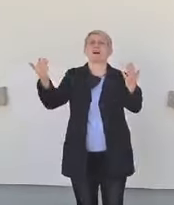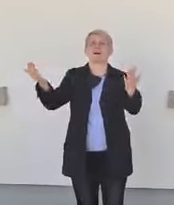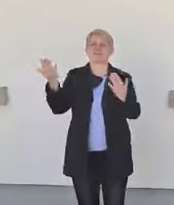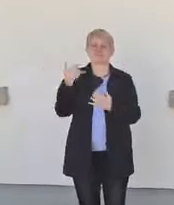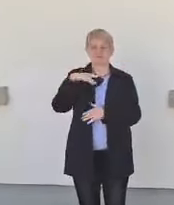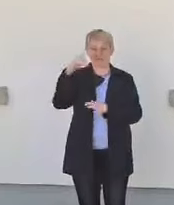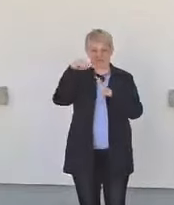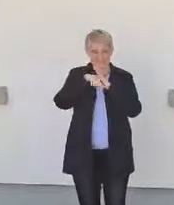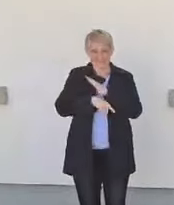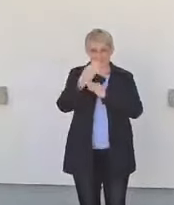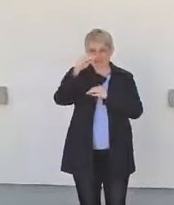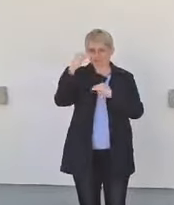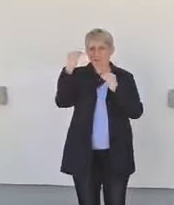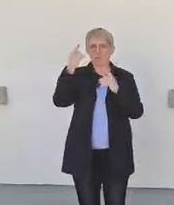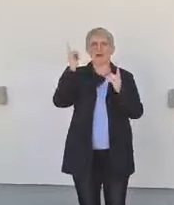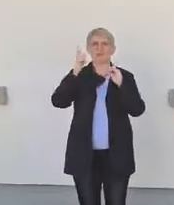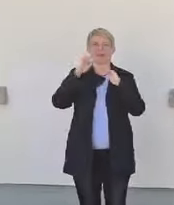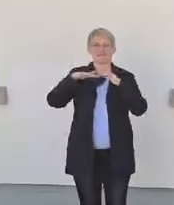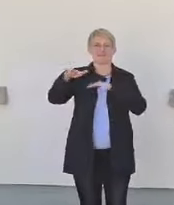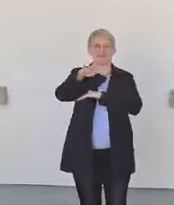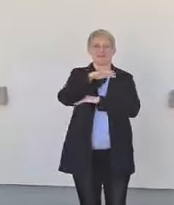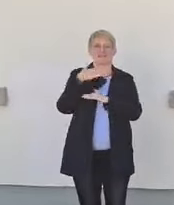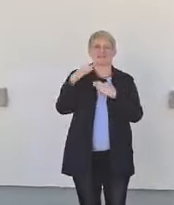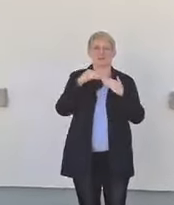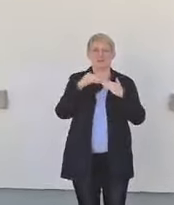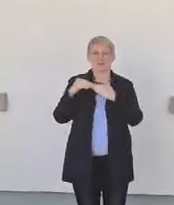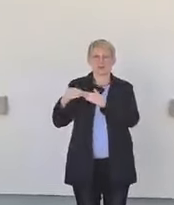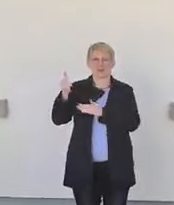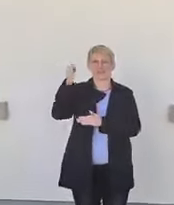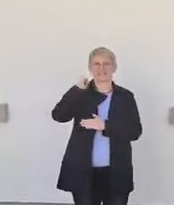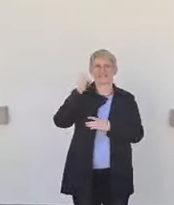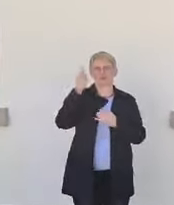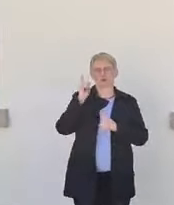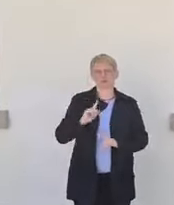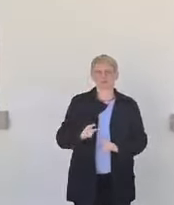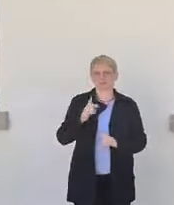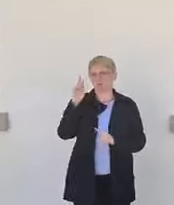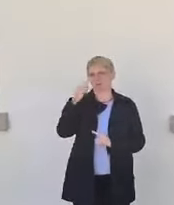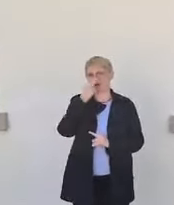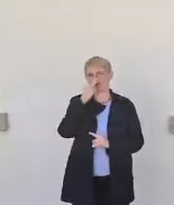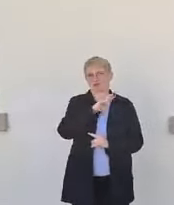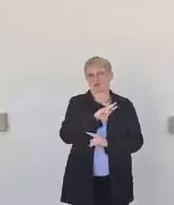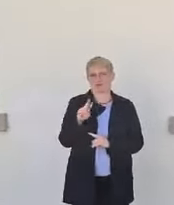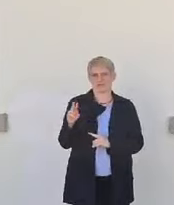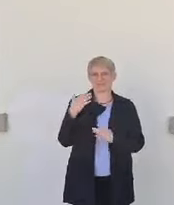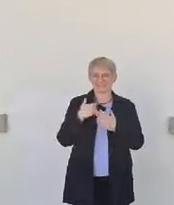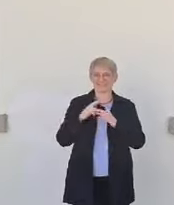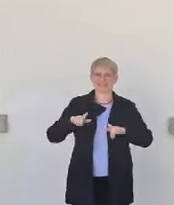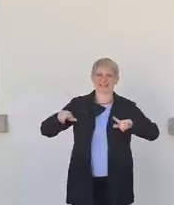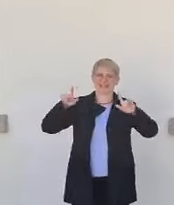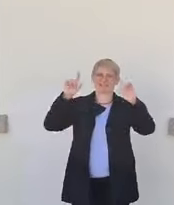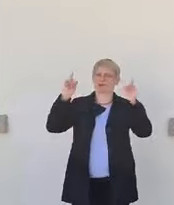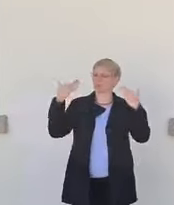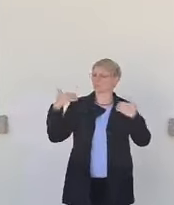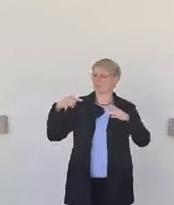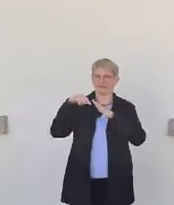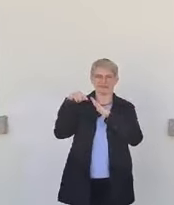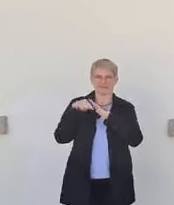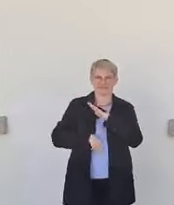möchte, der kann gerne den Rundgang von letzten Donnerstag nochmal anschauen. Da wurde dieses Thema ausführlich besprochen. Zurück zu